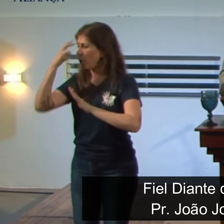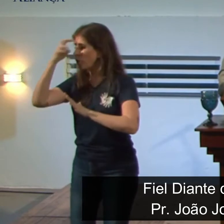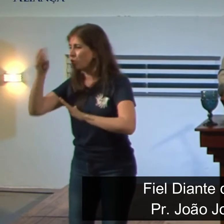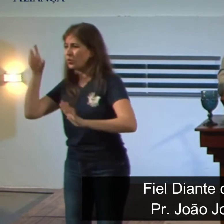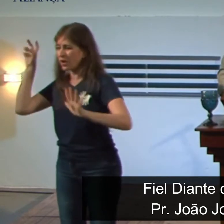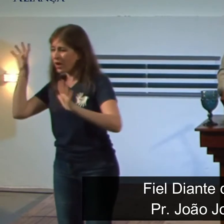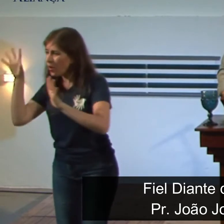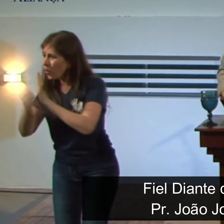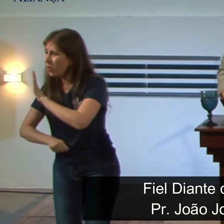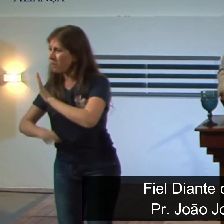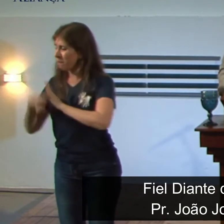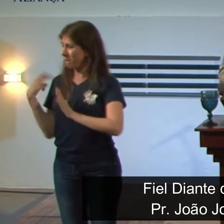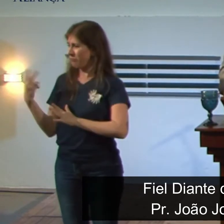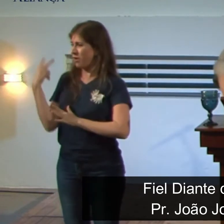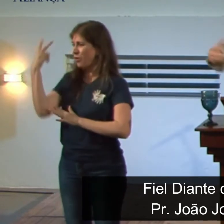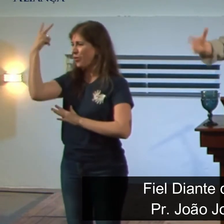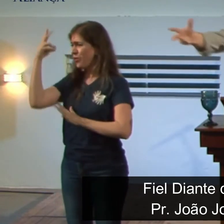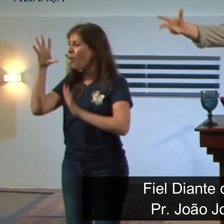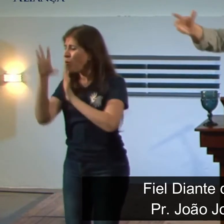nossos valores,